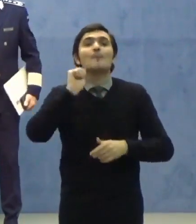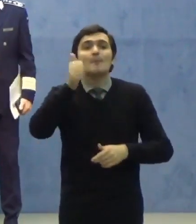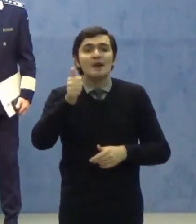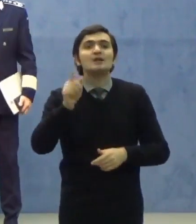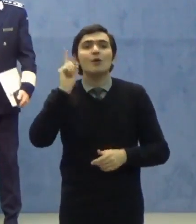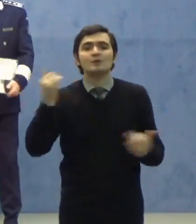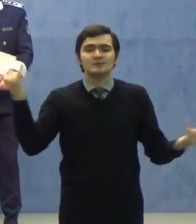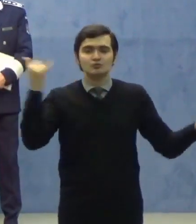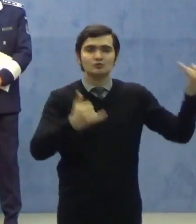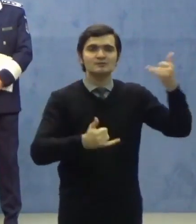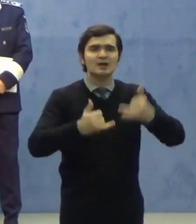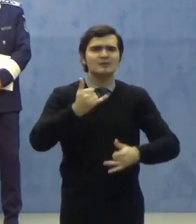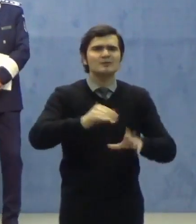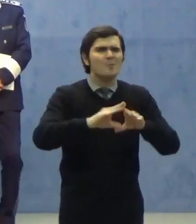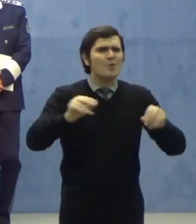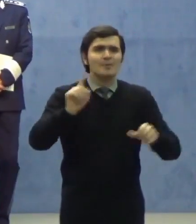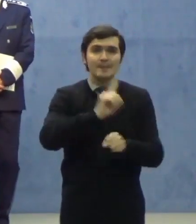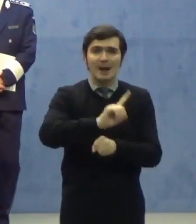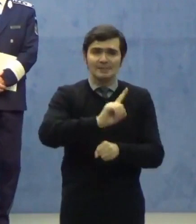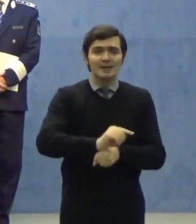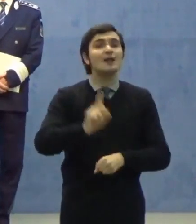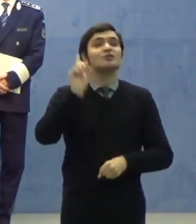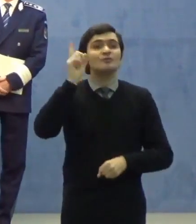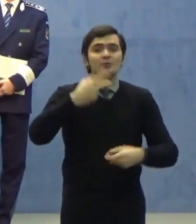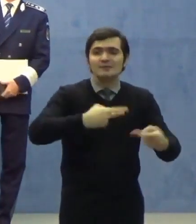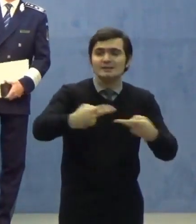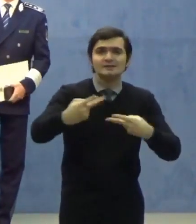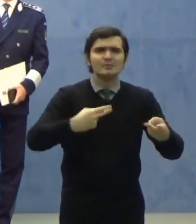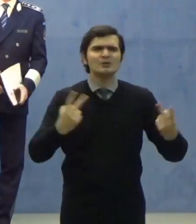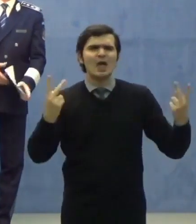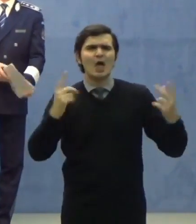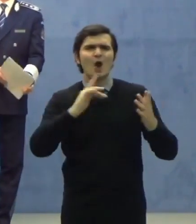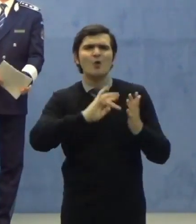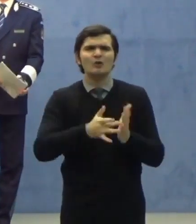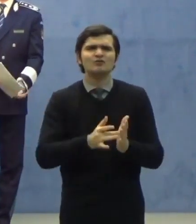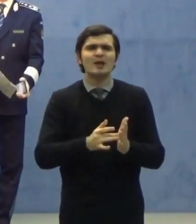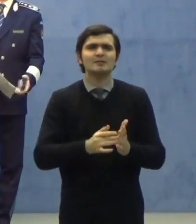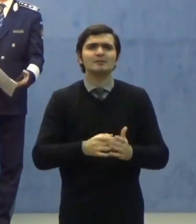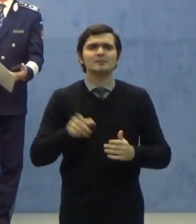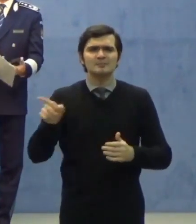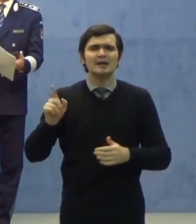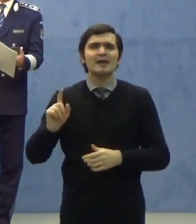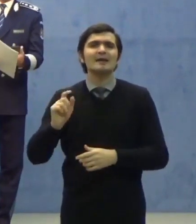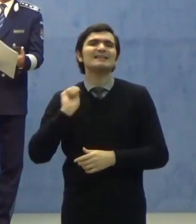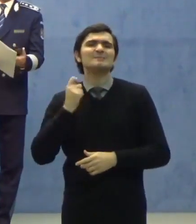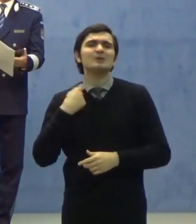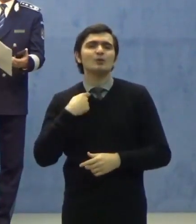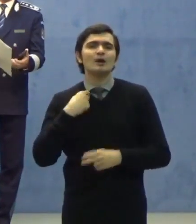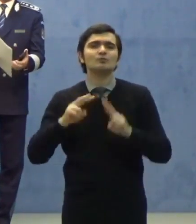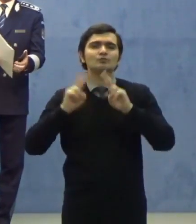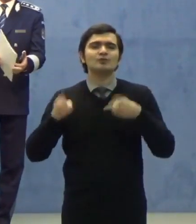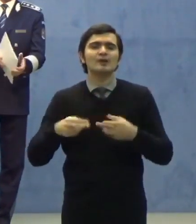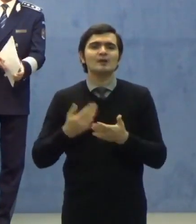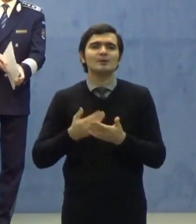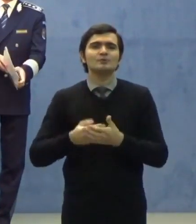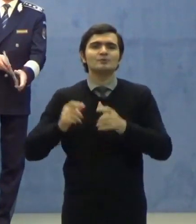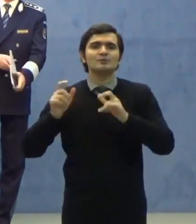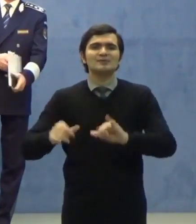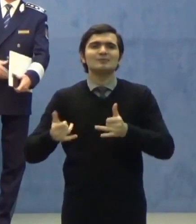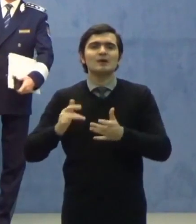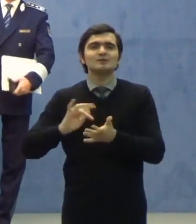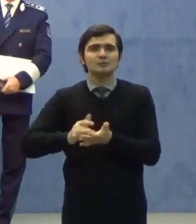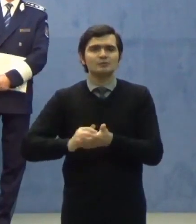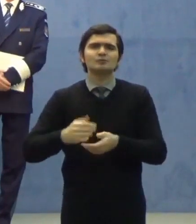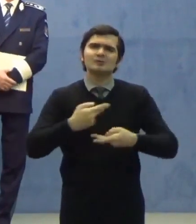importante de materiale și să fie distribuite în regim de urgență de către Inspectoratul General pentru situații de urgență cu titlul gratuit